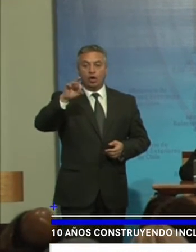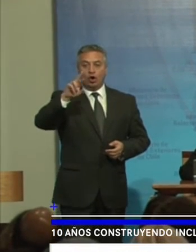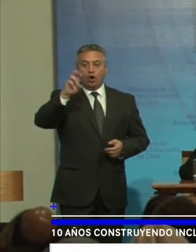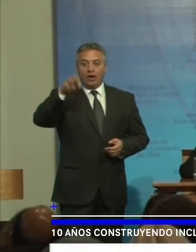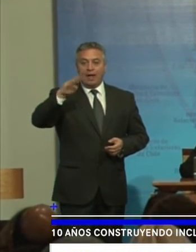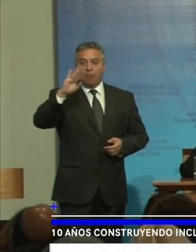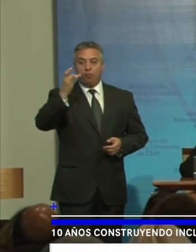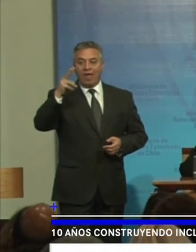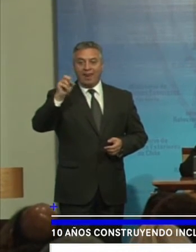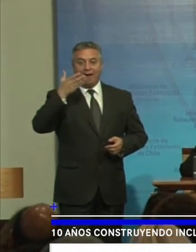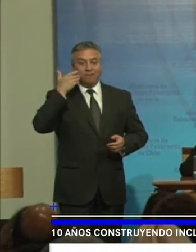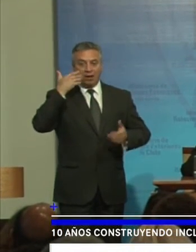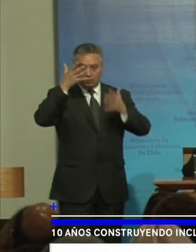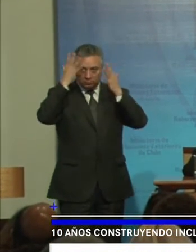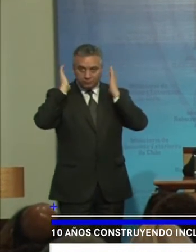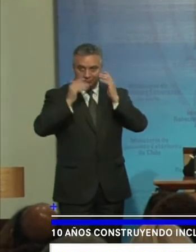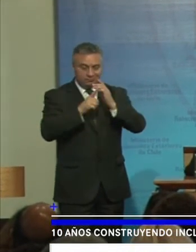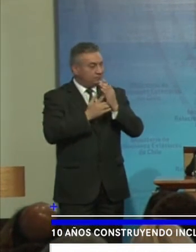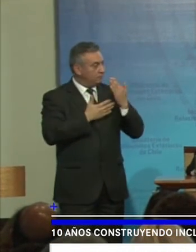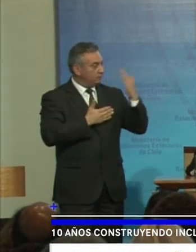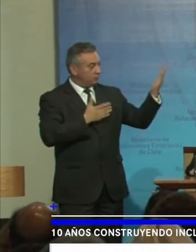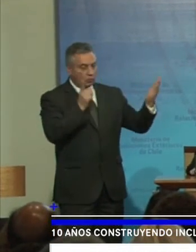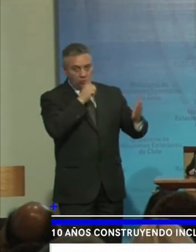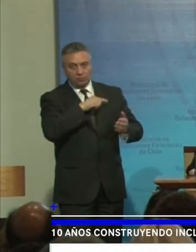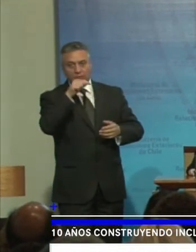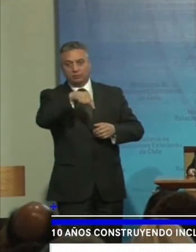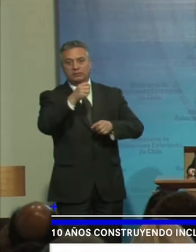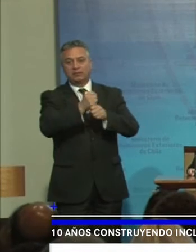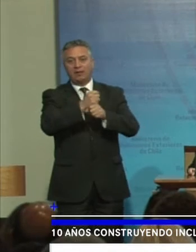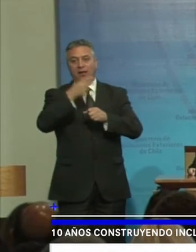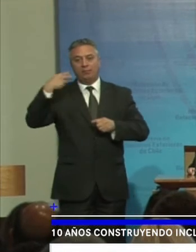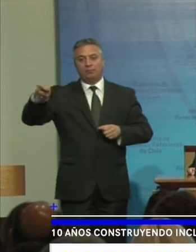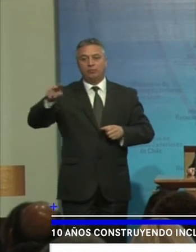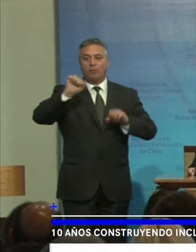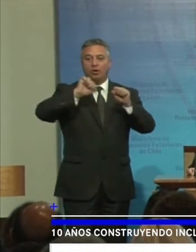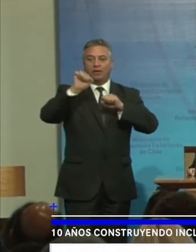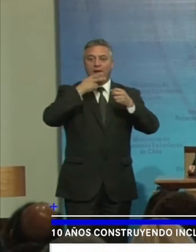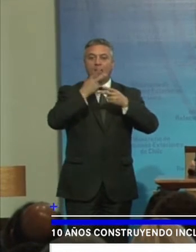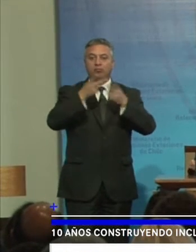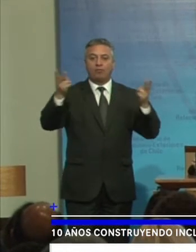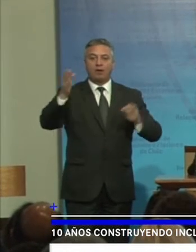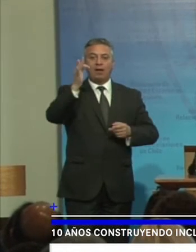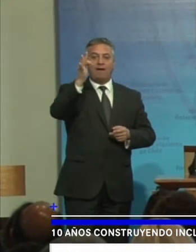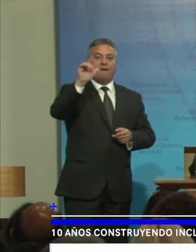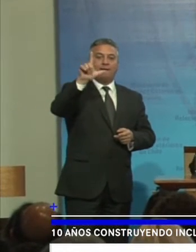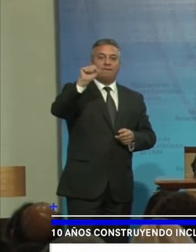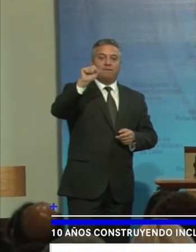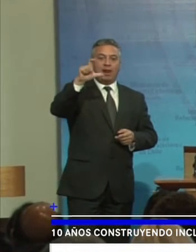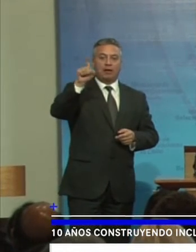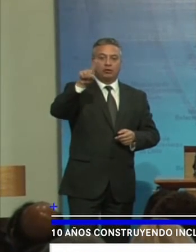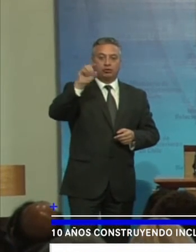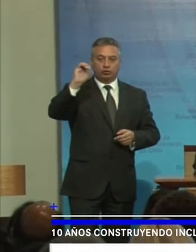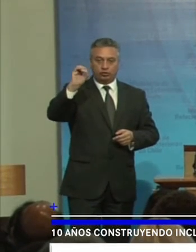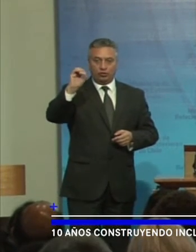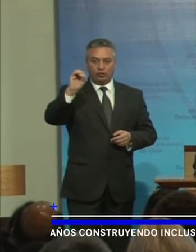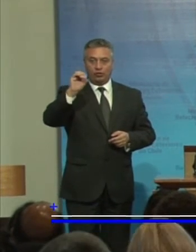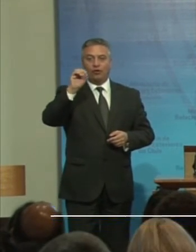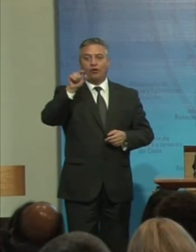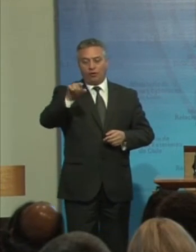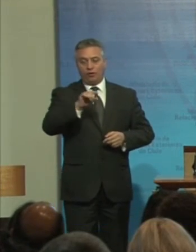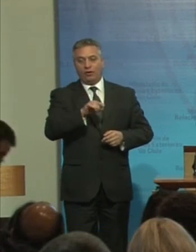gerencia social Y políticas públicas En discapacidad De Flaxo Chile Y director Regional Cono Sur De la red Latinoamericana